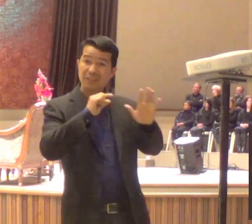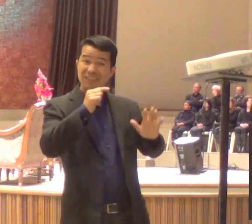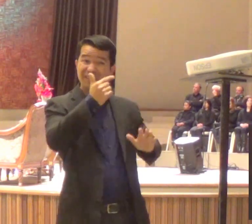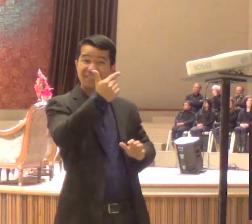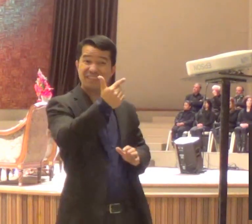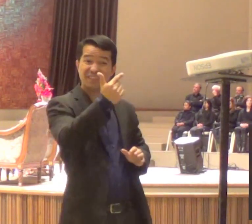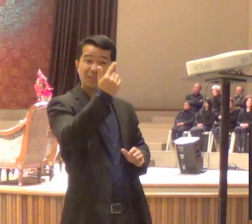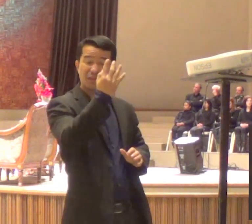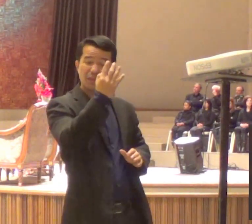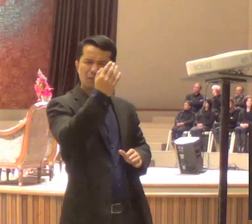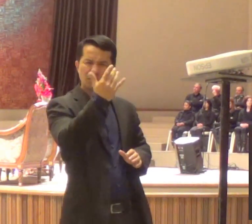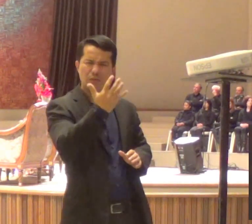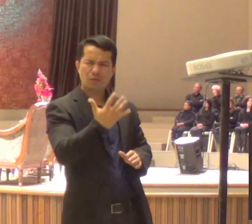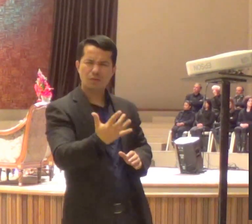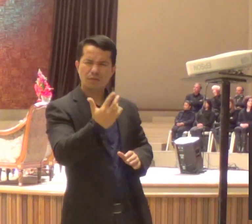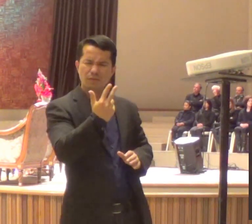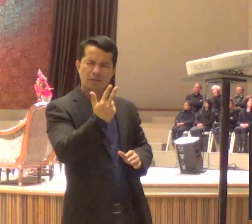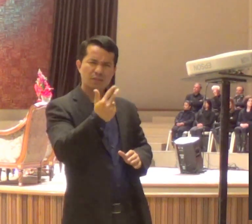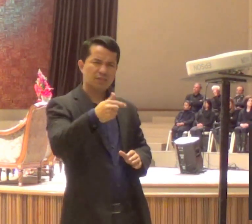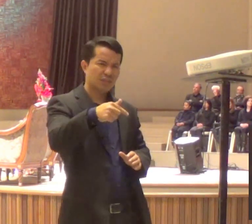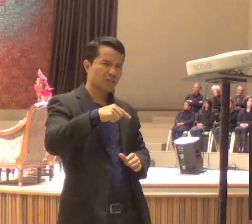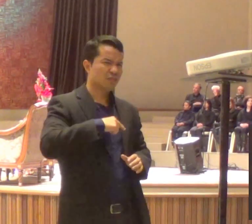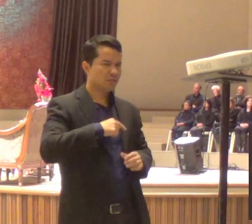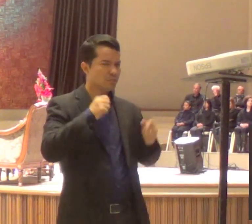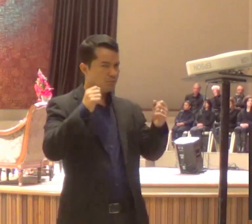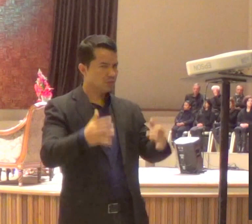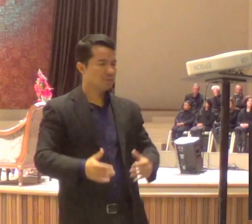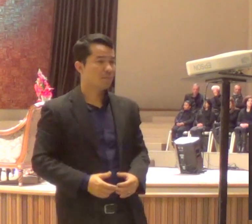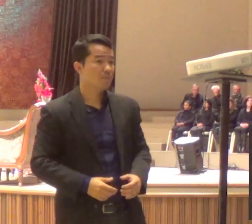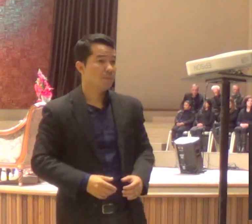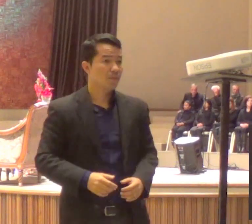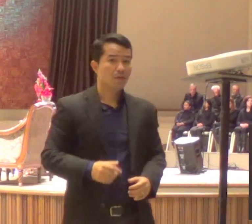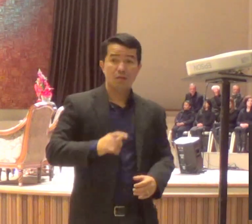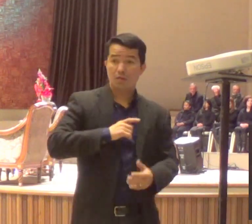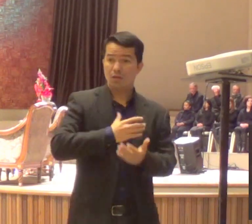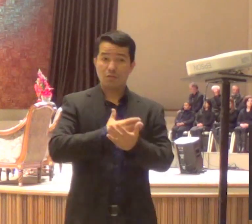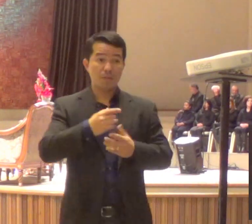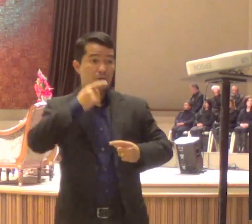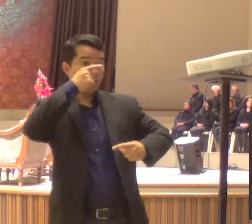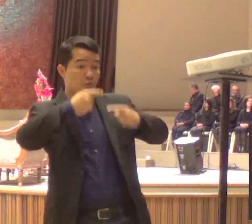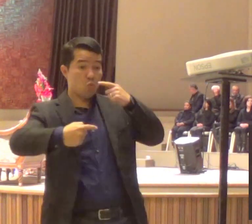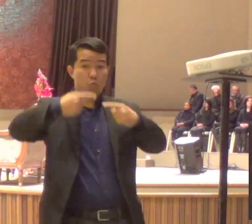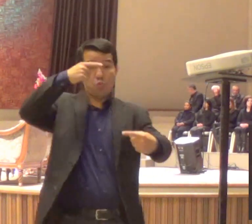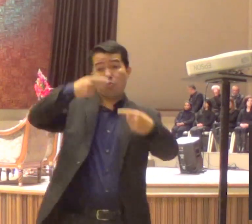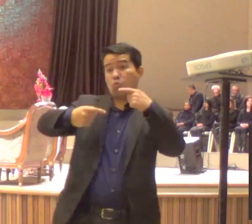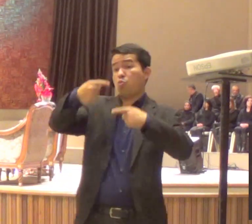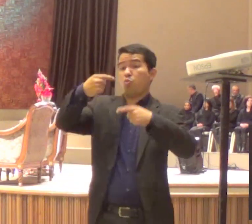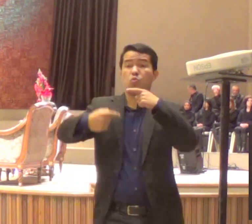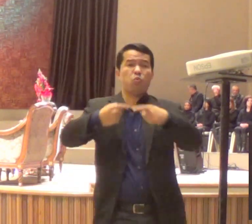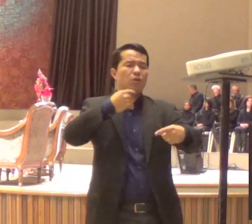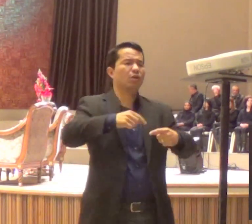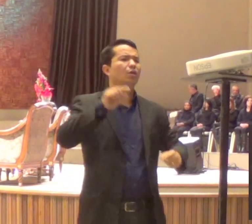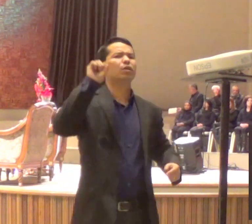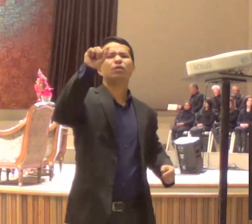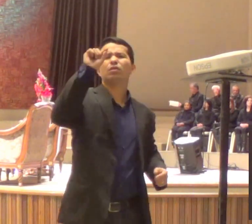27, diz assim, surgiu também uma discussão entre eles, acerca de qual deles, era considerado o maior,